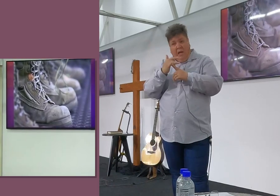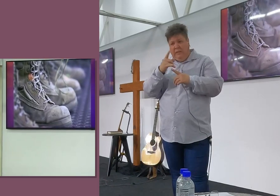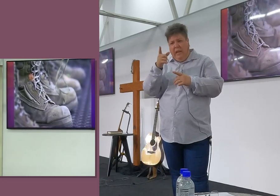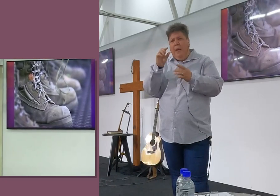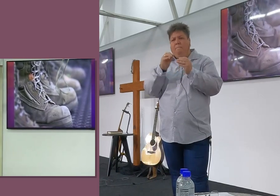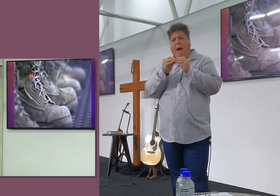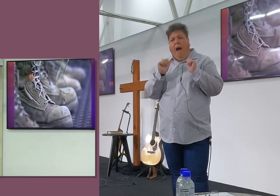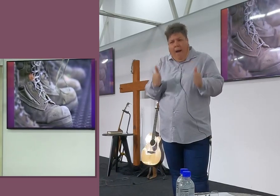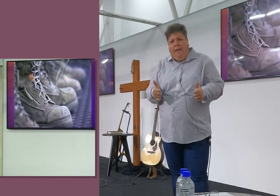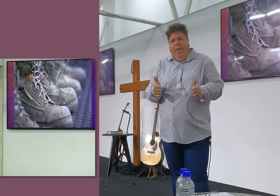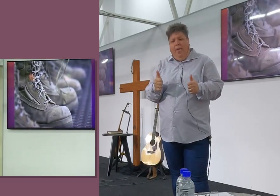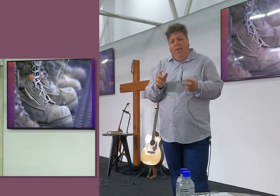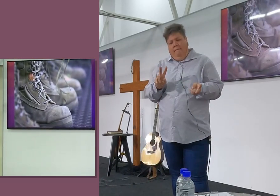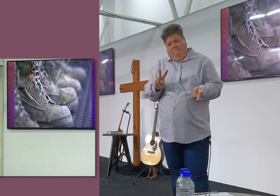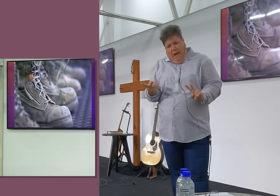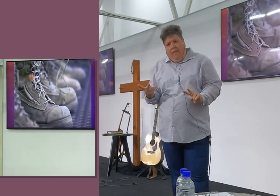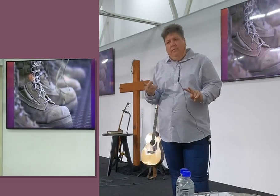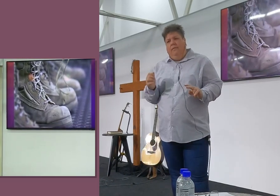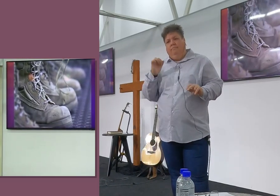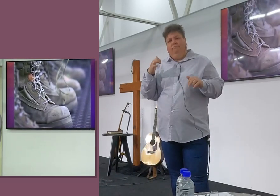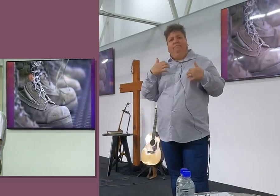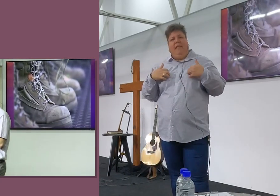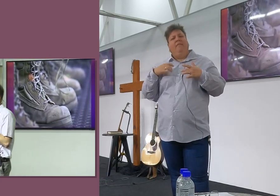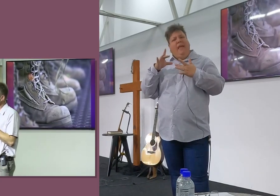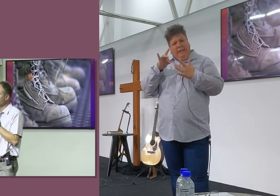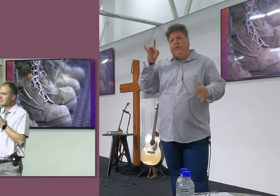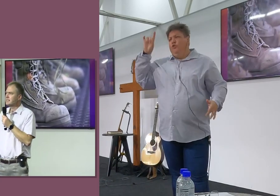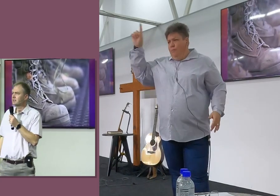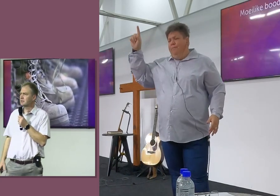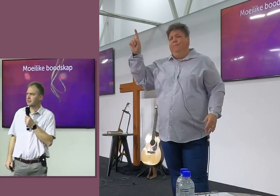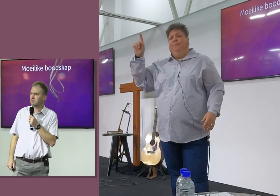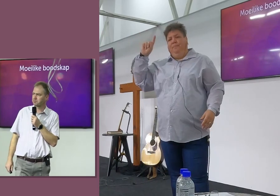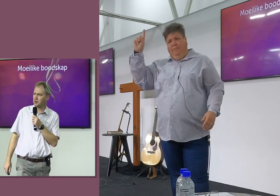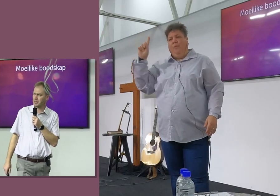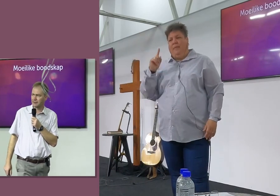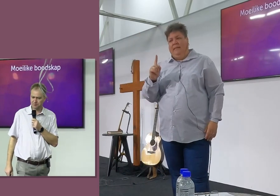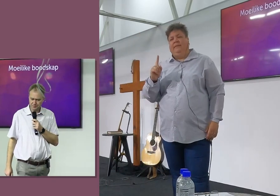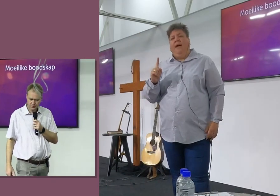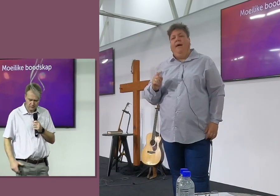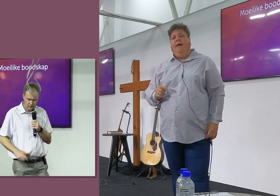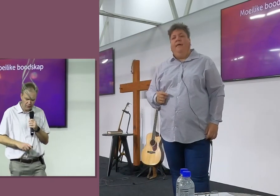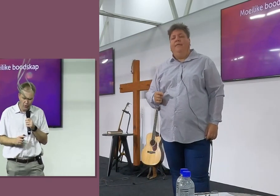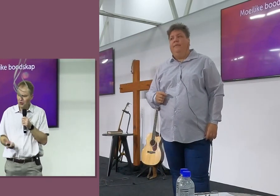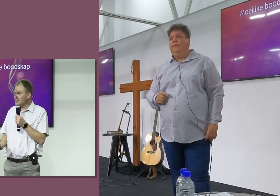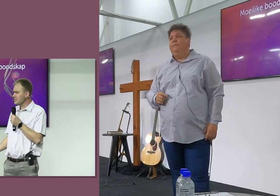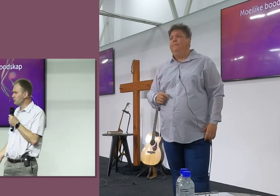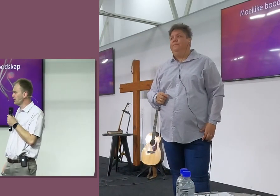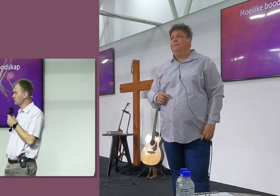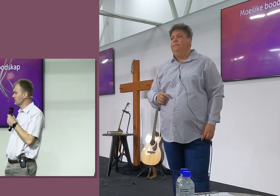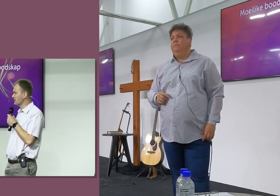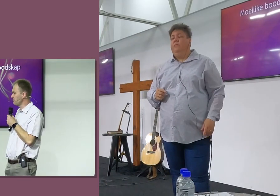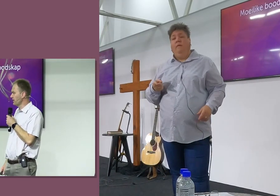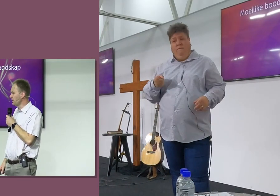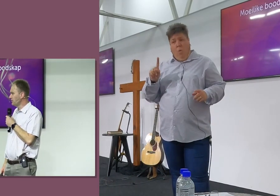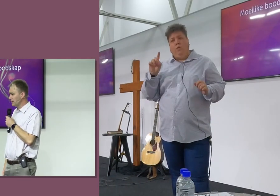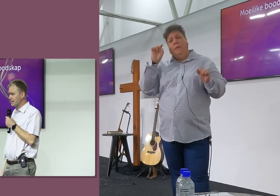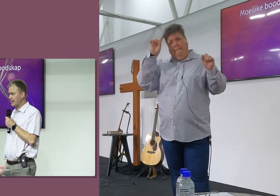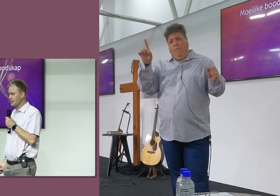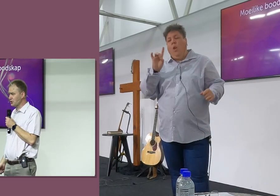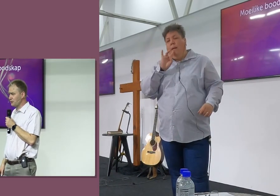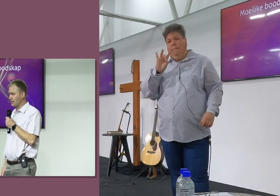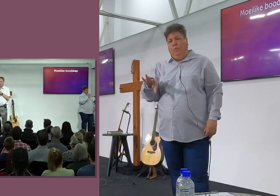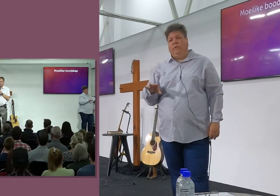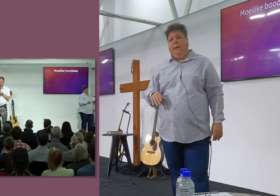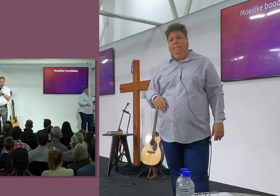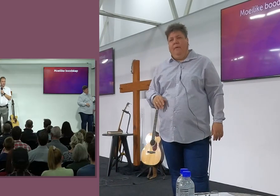Dit moet dood gaan, En dit is hoe ons standpunt inneem vir die Heere Jesus, Dit is deel daarvan, Nou ek, Vir oogend is een moeilike boodskap, Want ek het